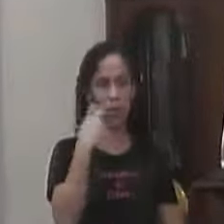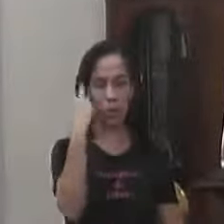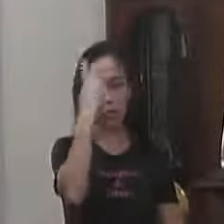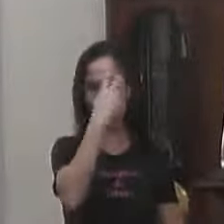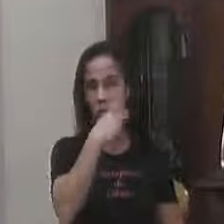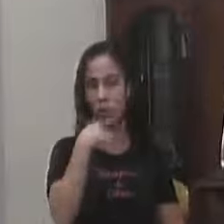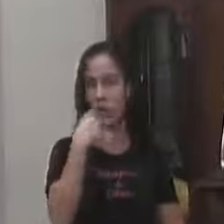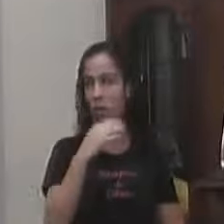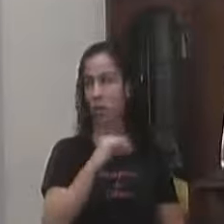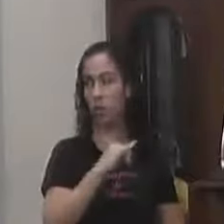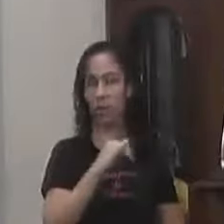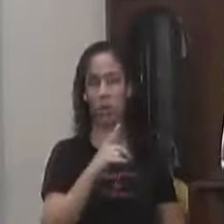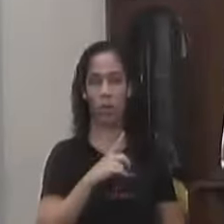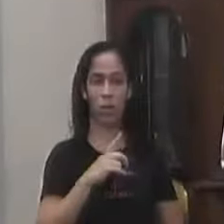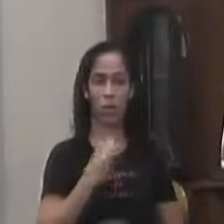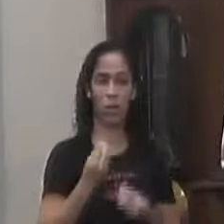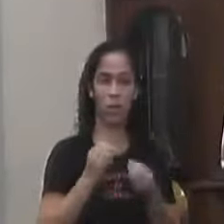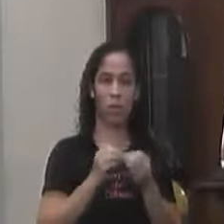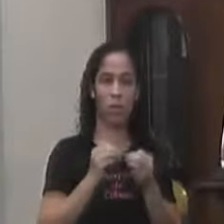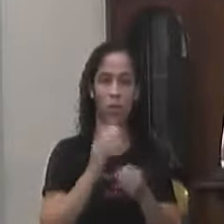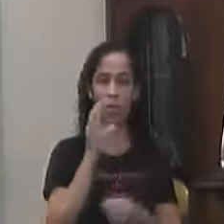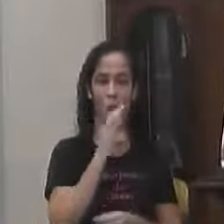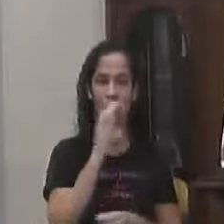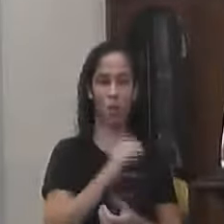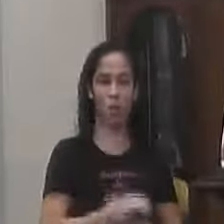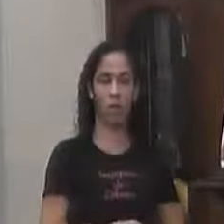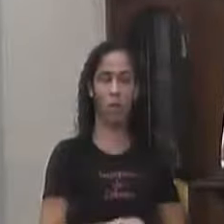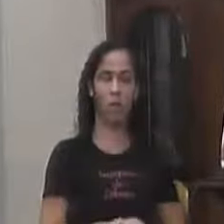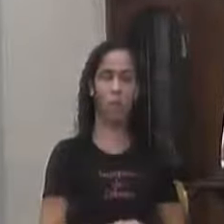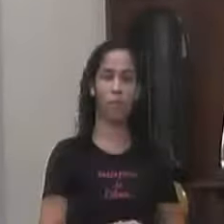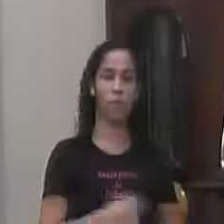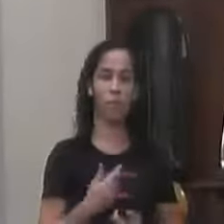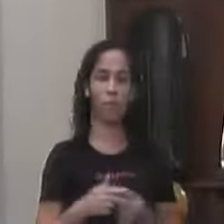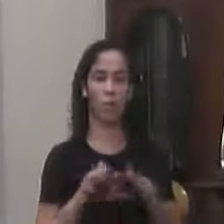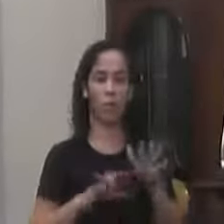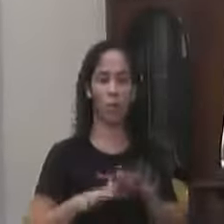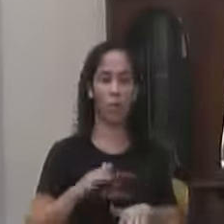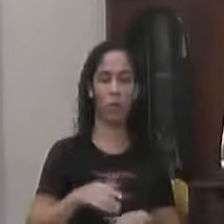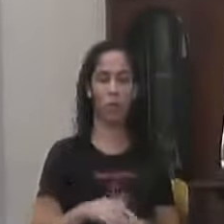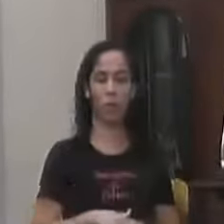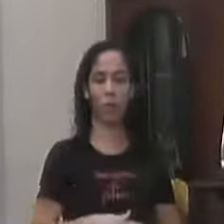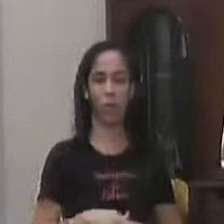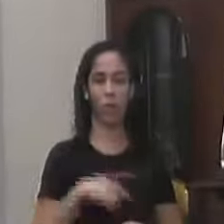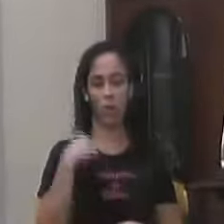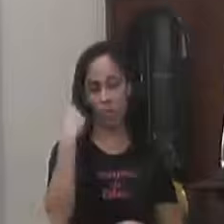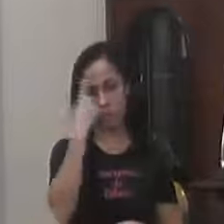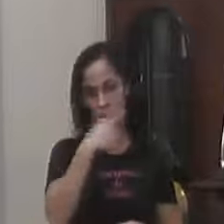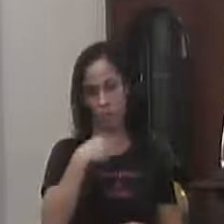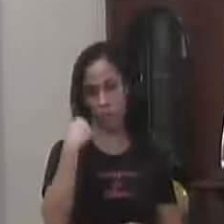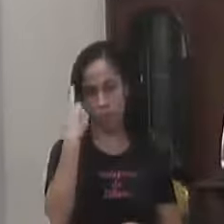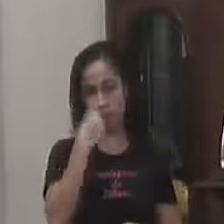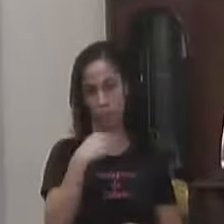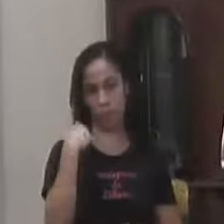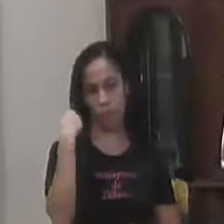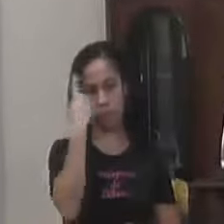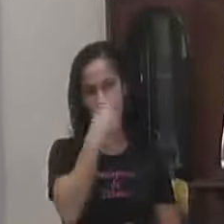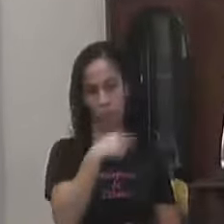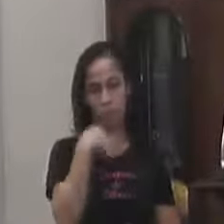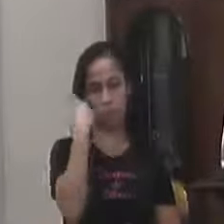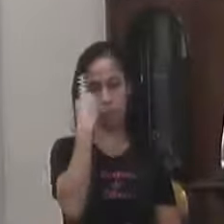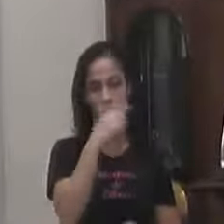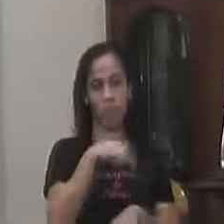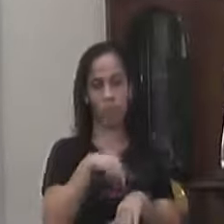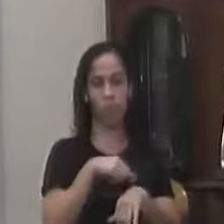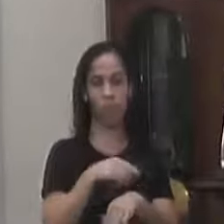Quando é bem Atendido E com agilidade Porque o normal São horas E horas E horas E